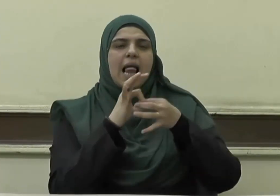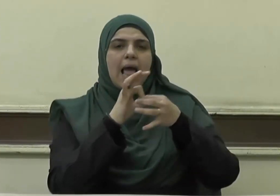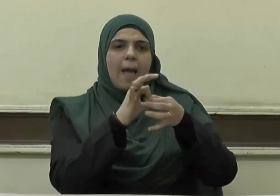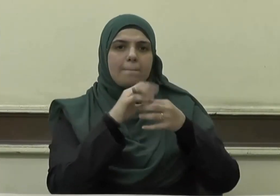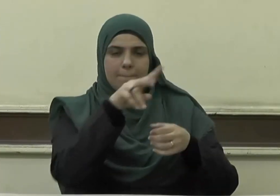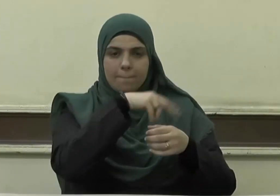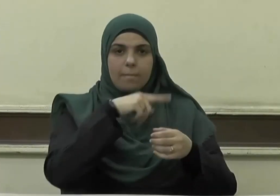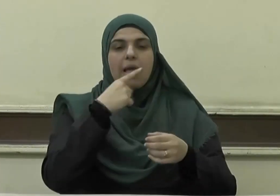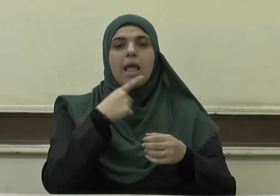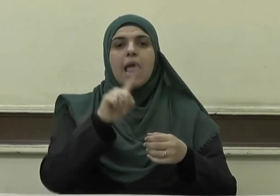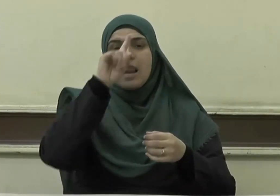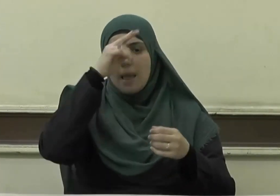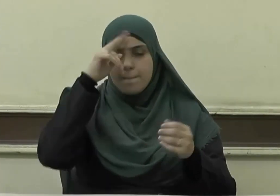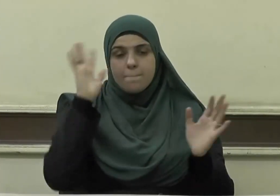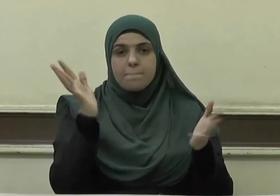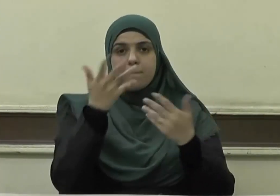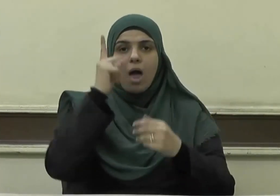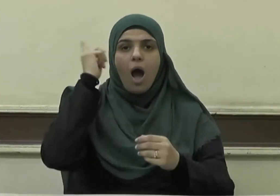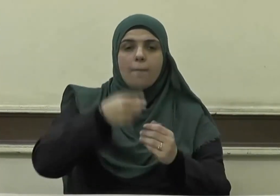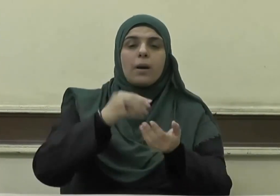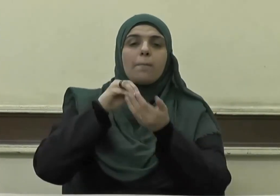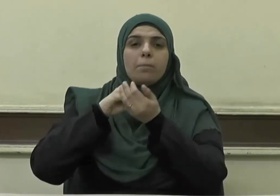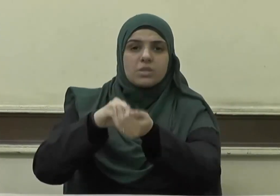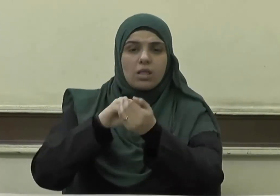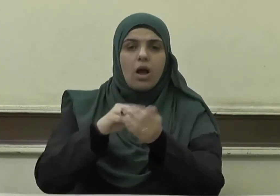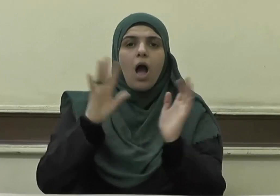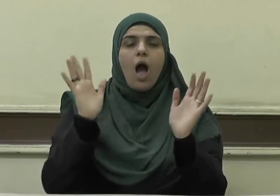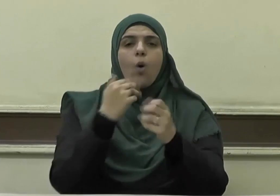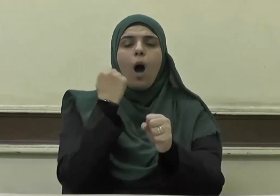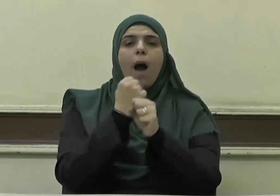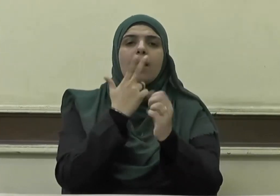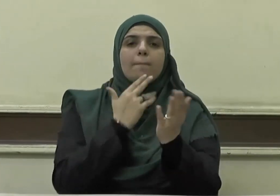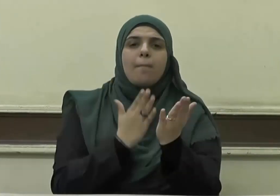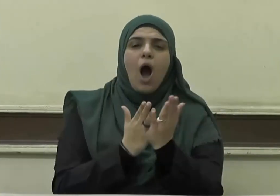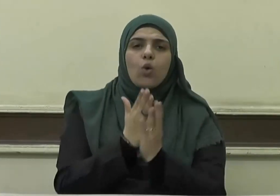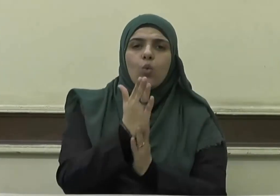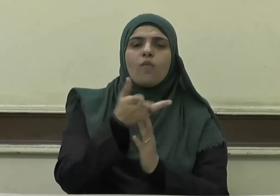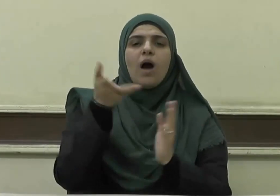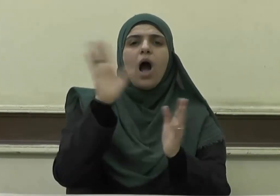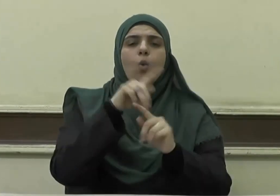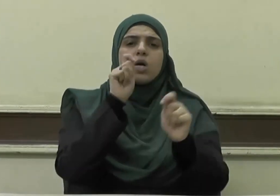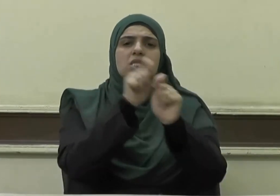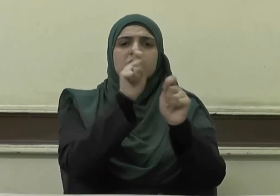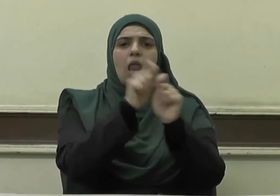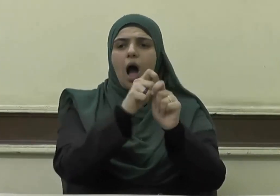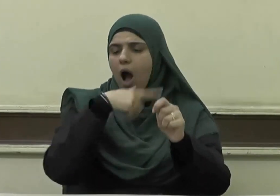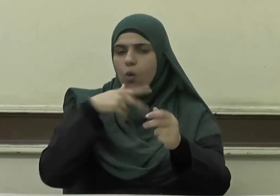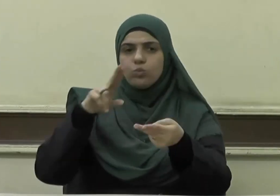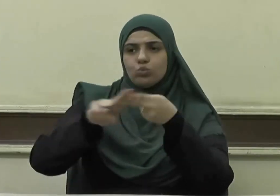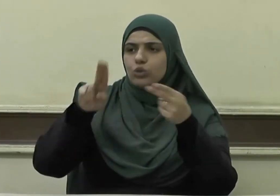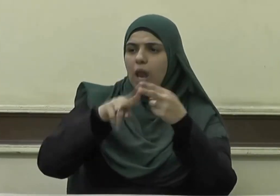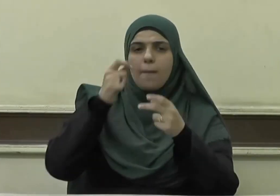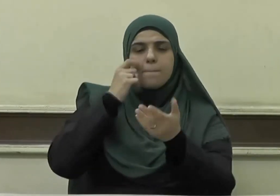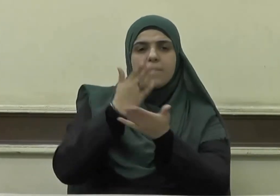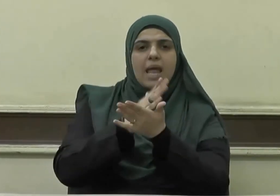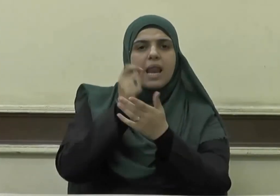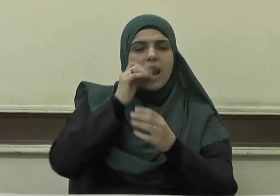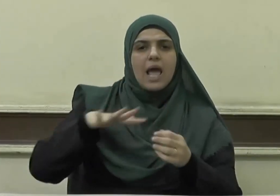من أمر بصدقة أو معروف أو إصلاح بين الناس ومن يفعل